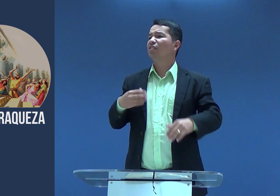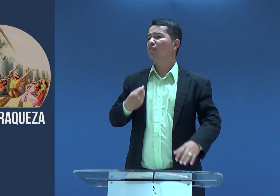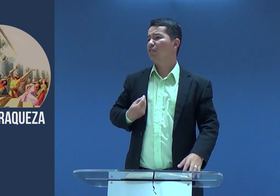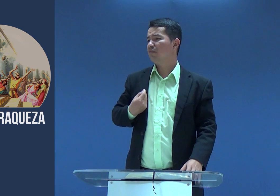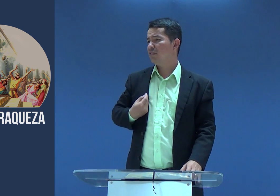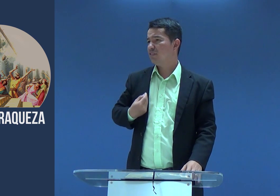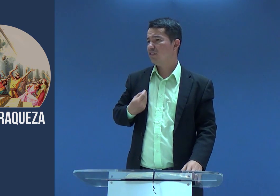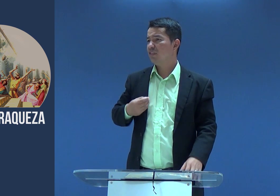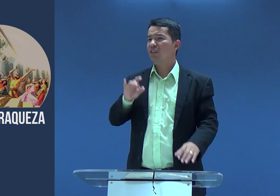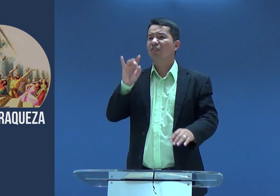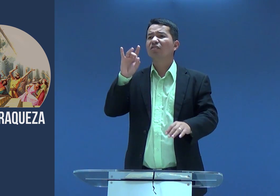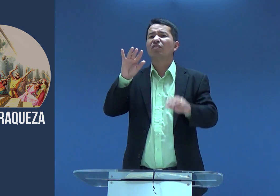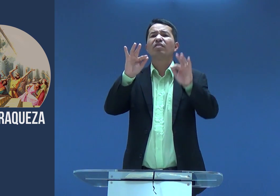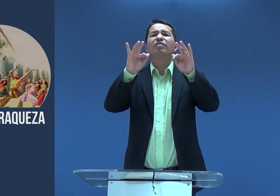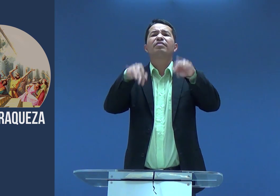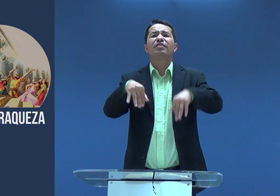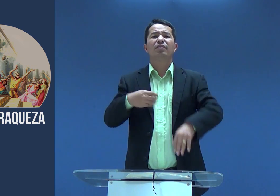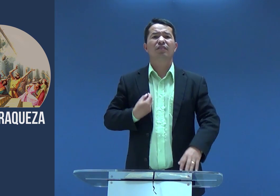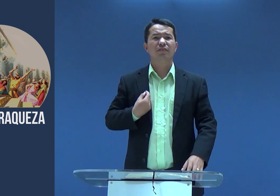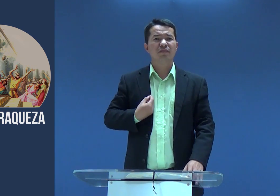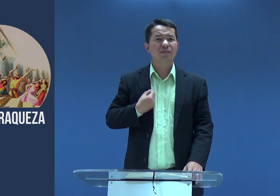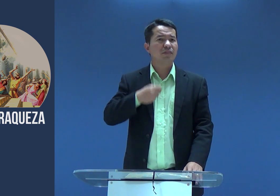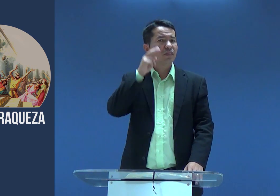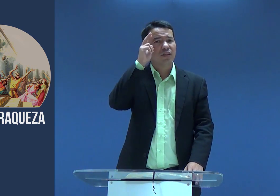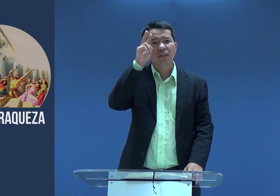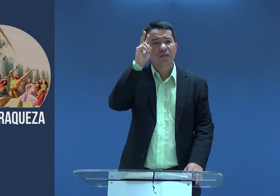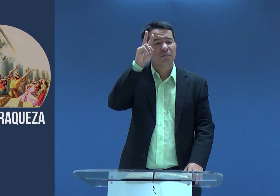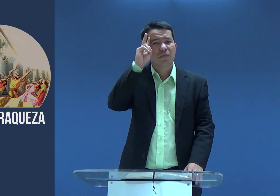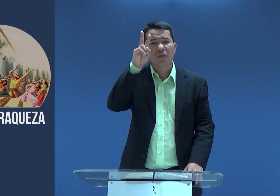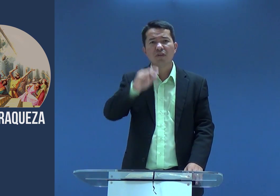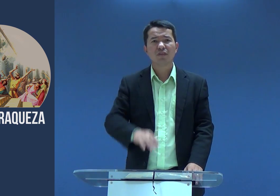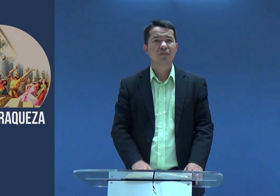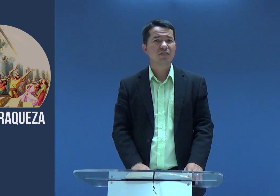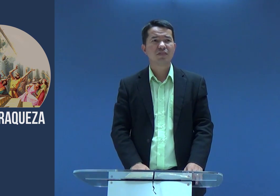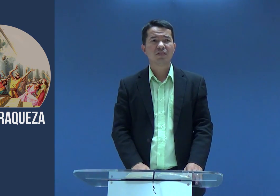E acabou. É o fim da vida dele, é o fim da história.